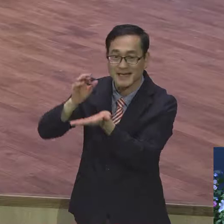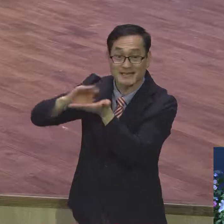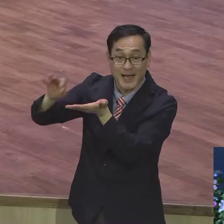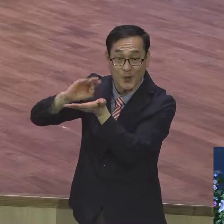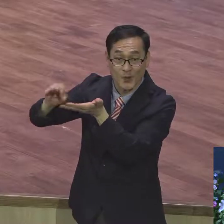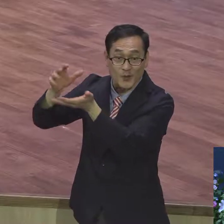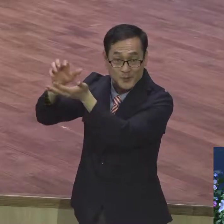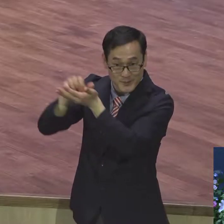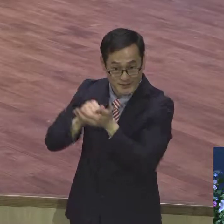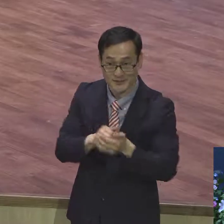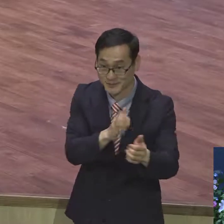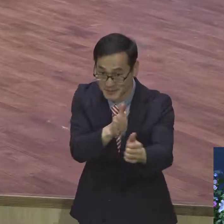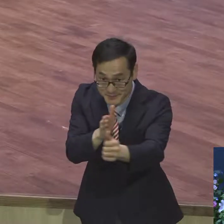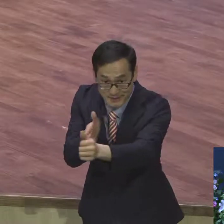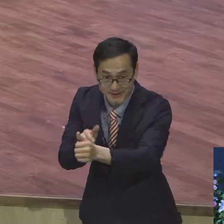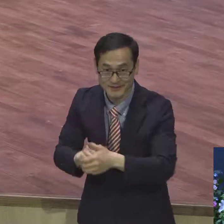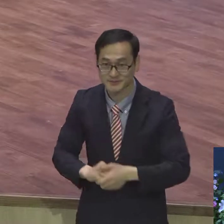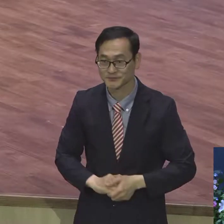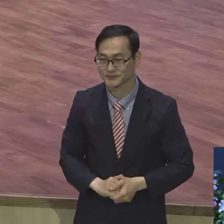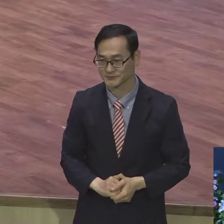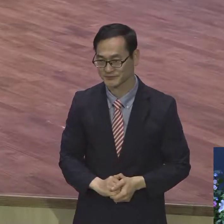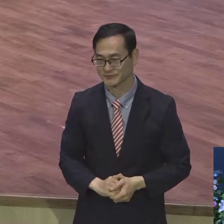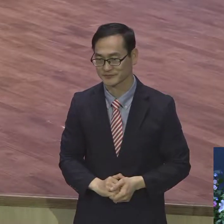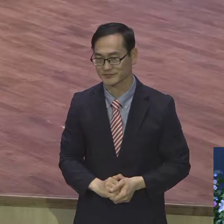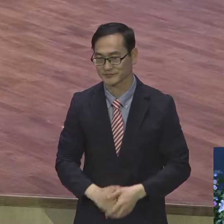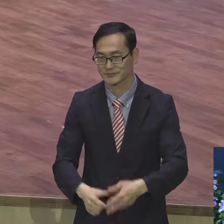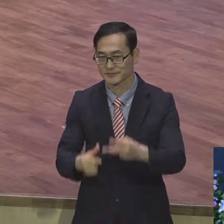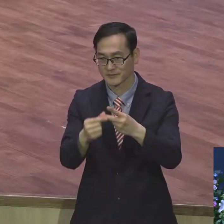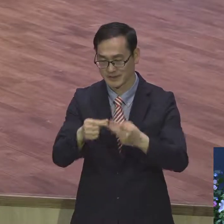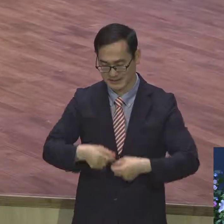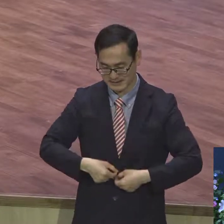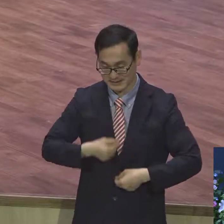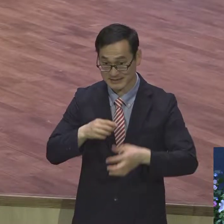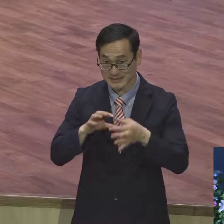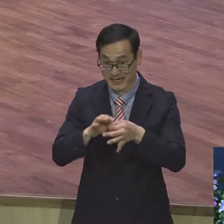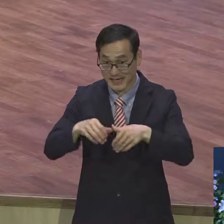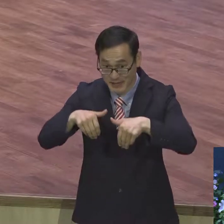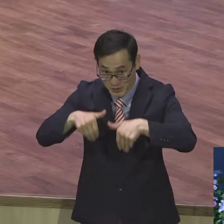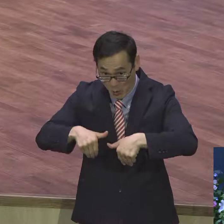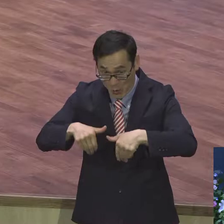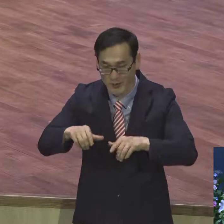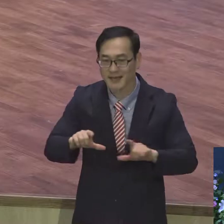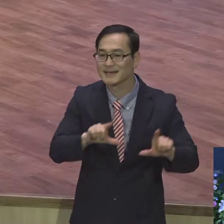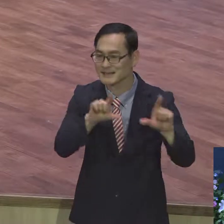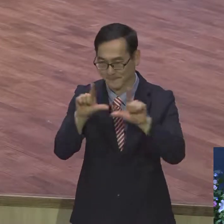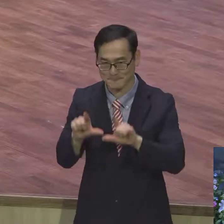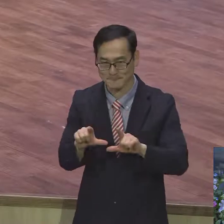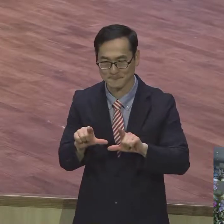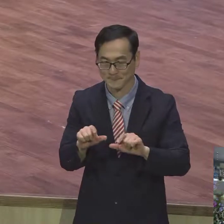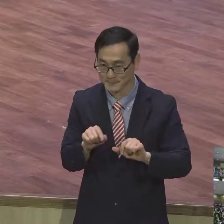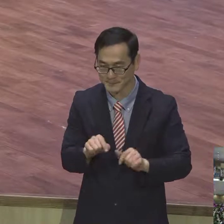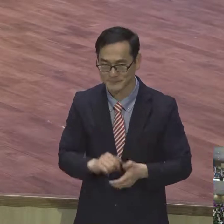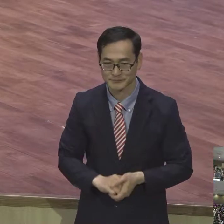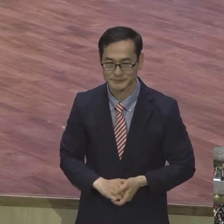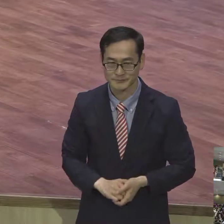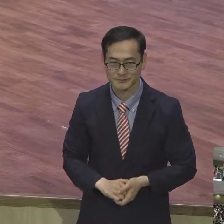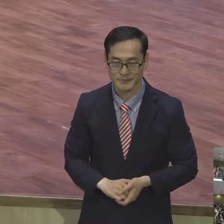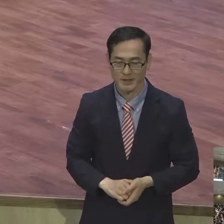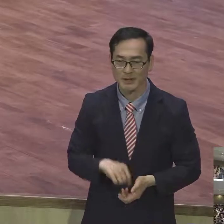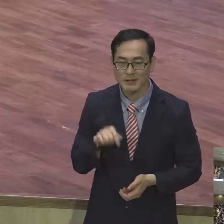제목으로 축복합니다. 두 번째로 의의 종으로서의 삶이에요. 15절입니다. 그런 적 어찌하리요. 우리가 법